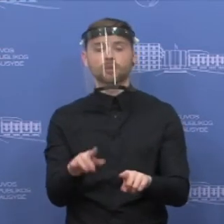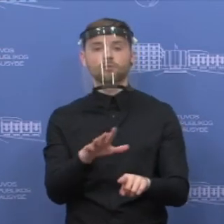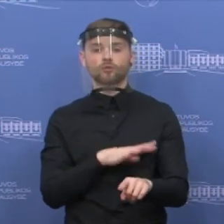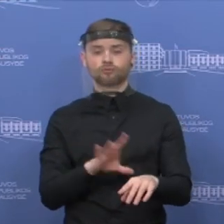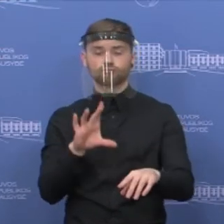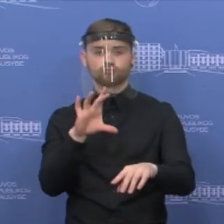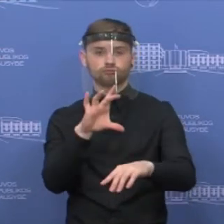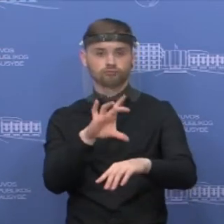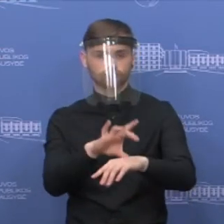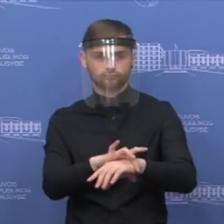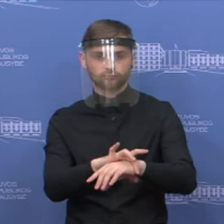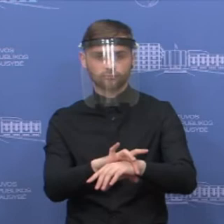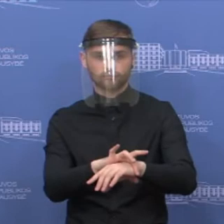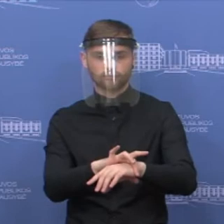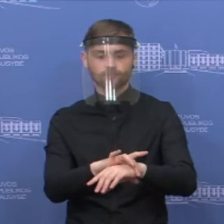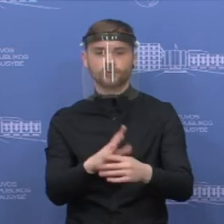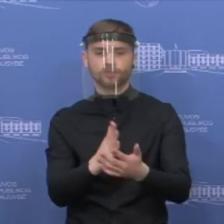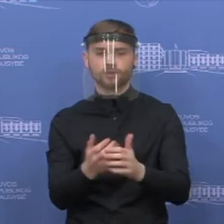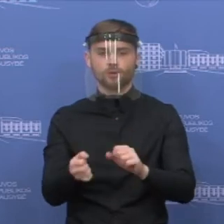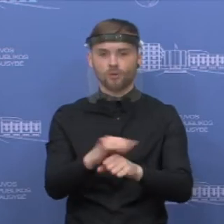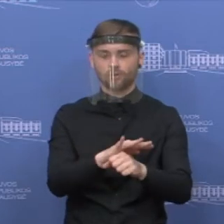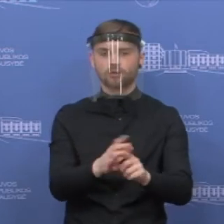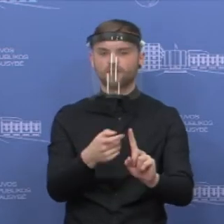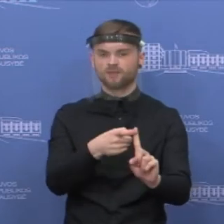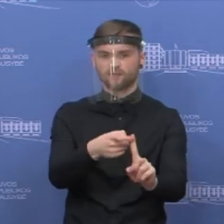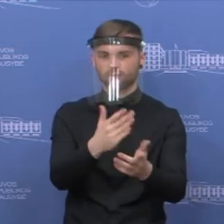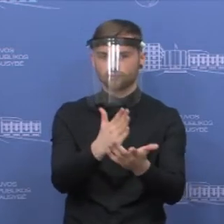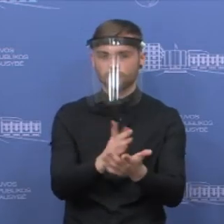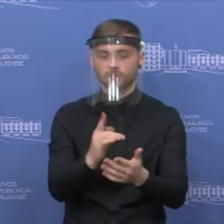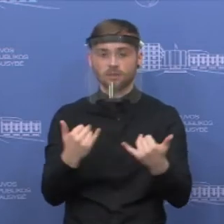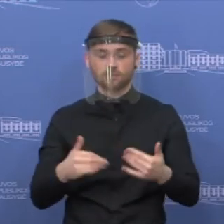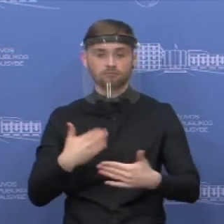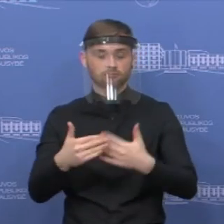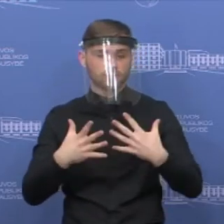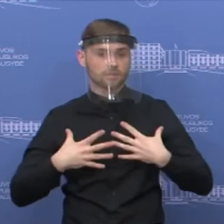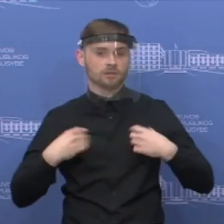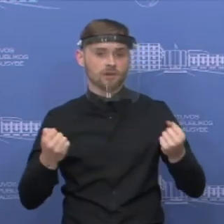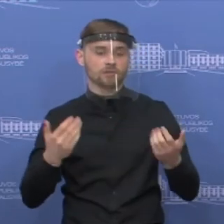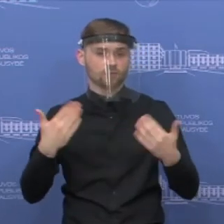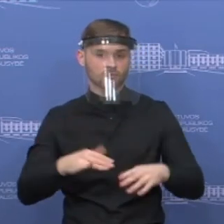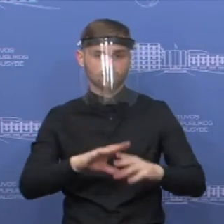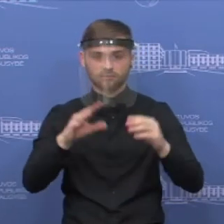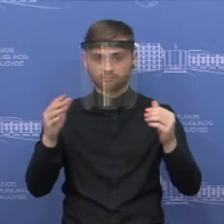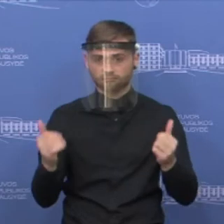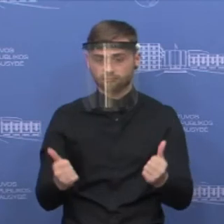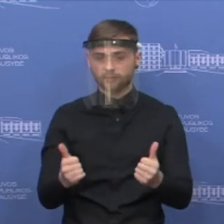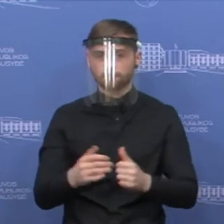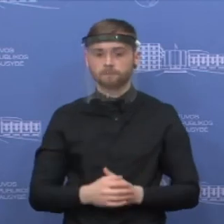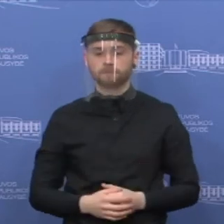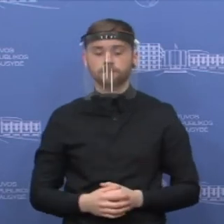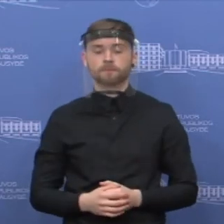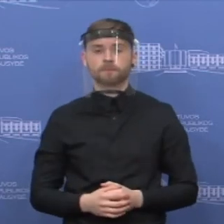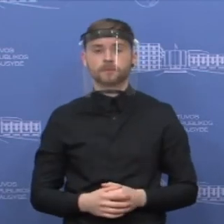teigiamas tyrimas. Tačiau jisai yra pasveikęs. Šiuo metu taip pogiai